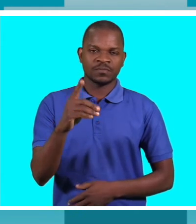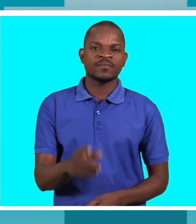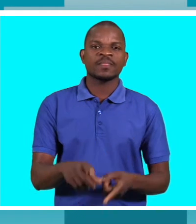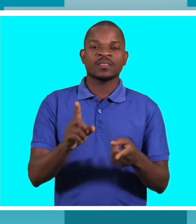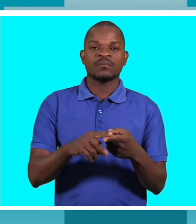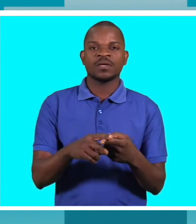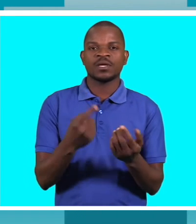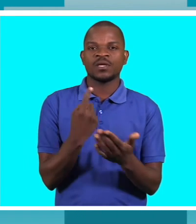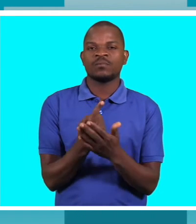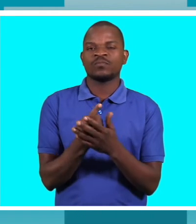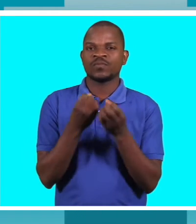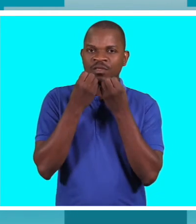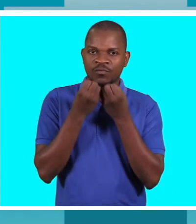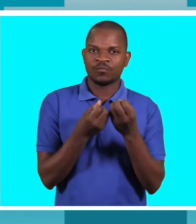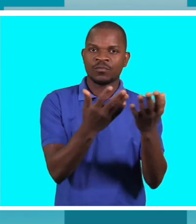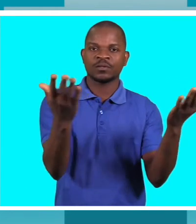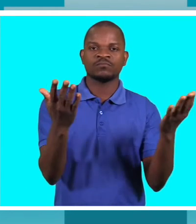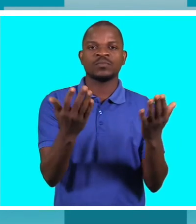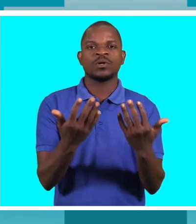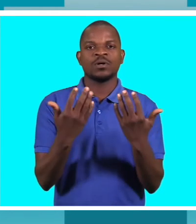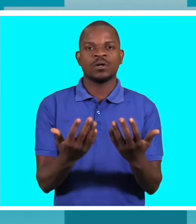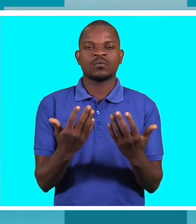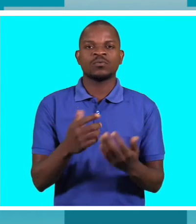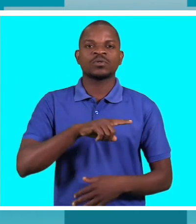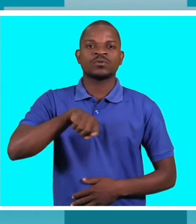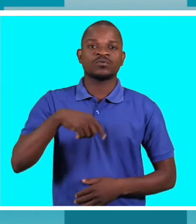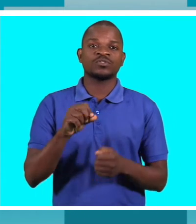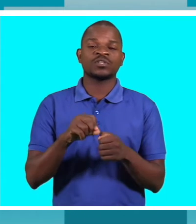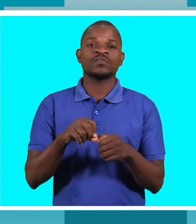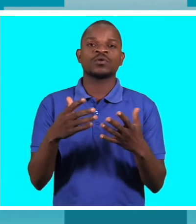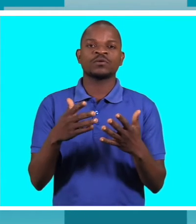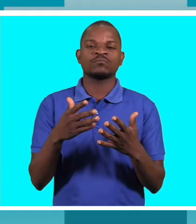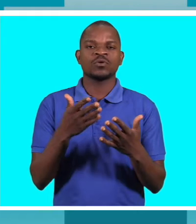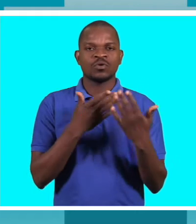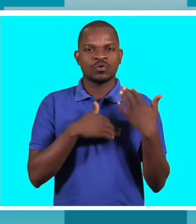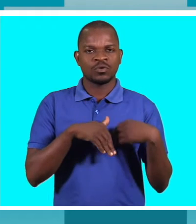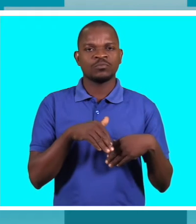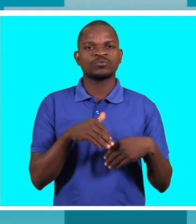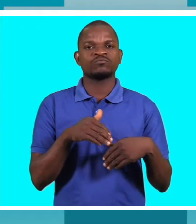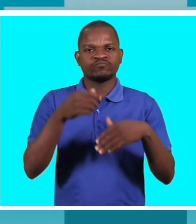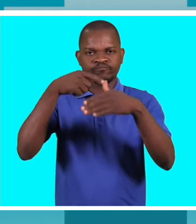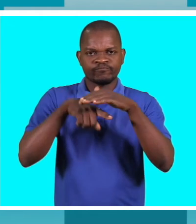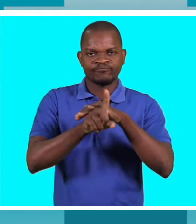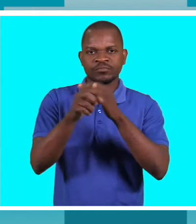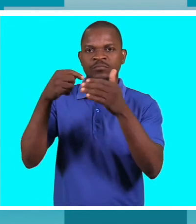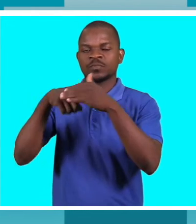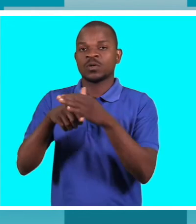preciso dizer que, neste momento, estamos em processo de migração para os níveis distritais,